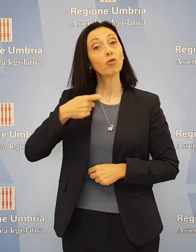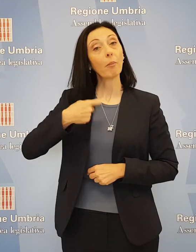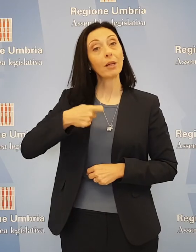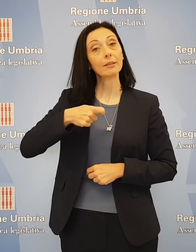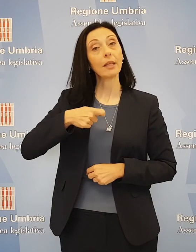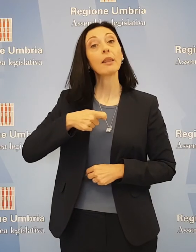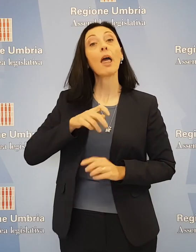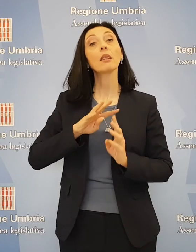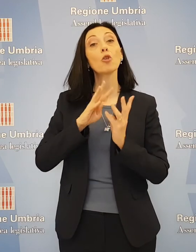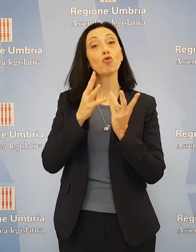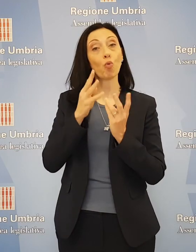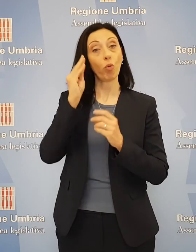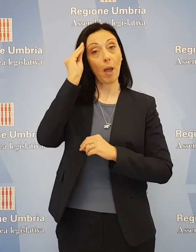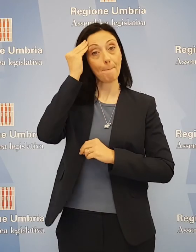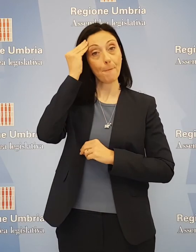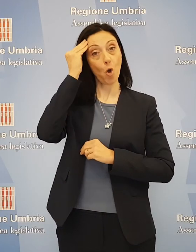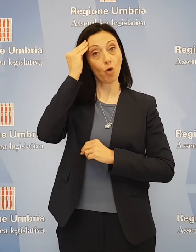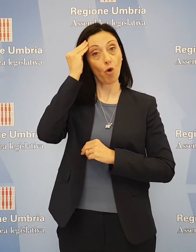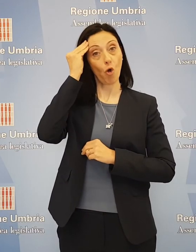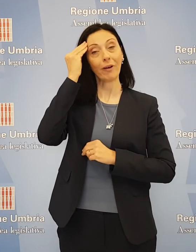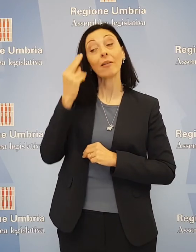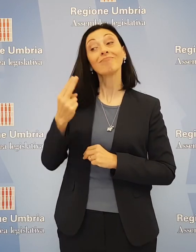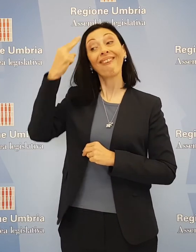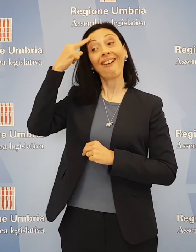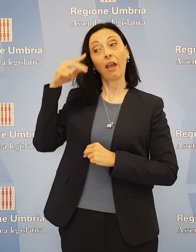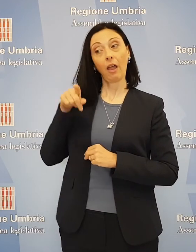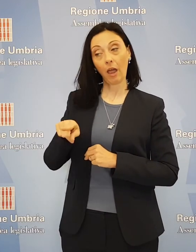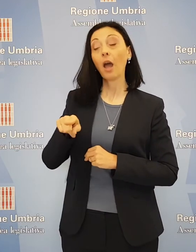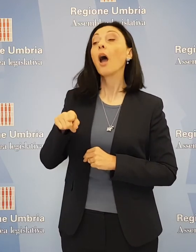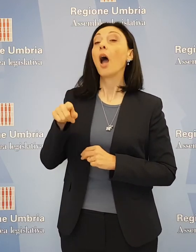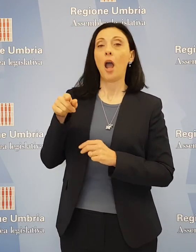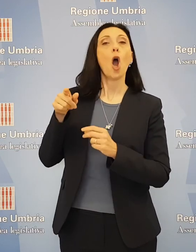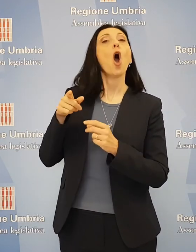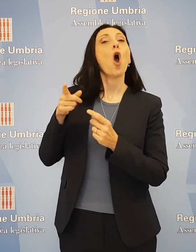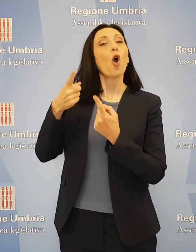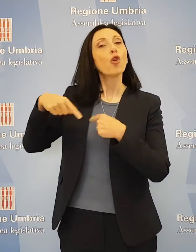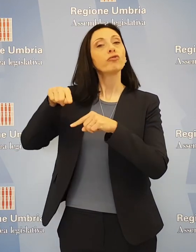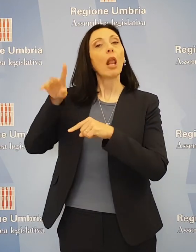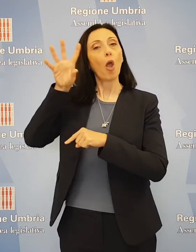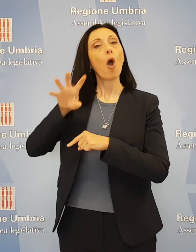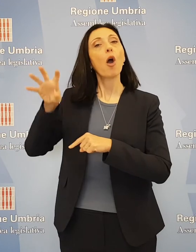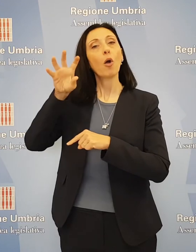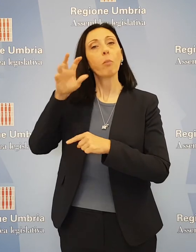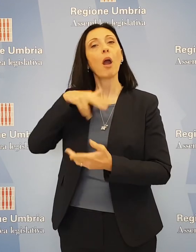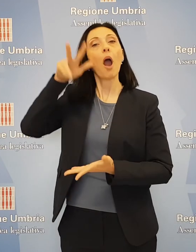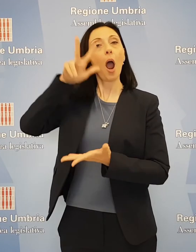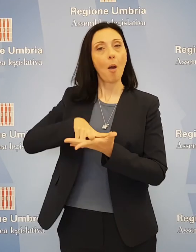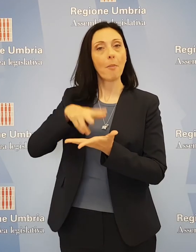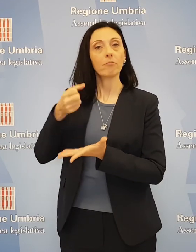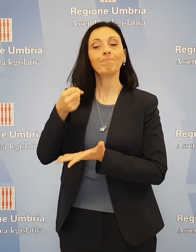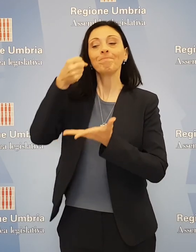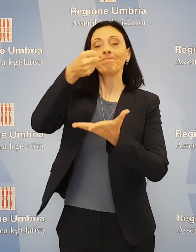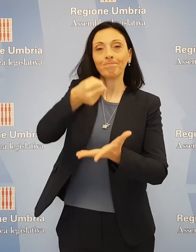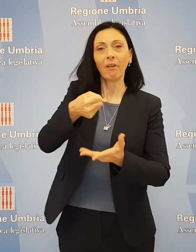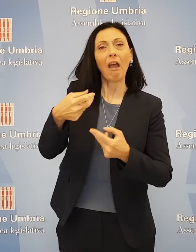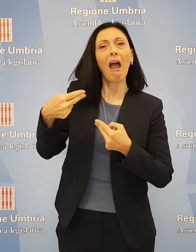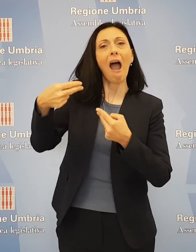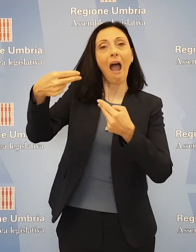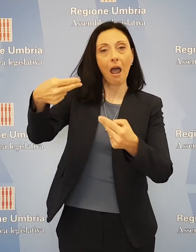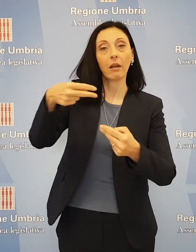Morroni, ha ricordato che il Consiglio europeo ha approvato un pacchetto di risorse pluriennali dal 2021 al